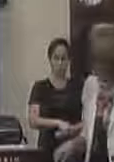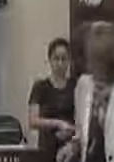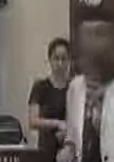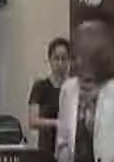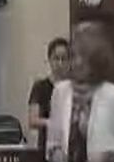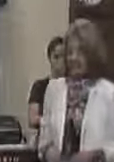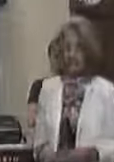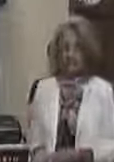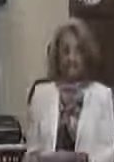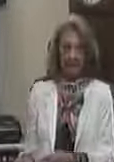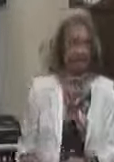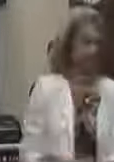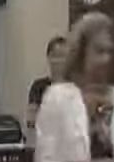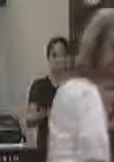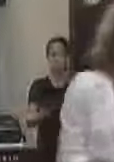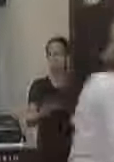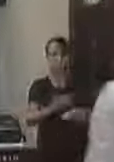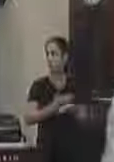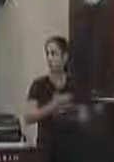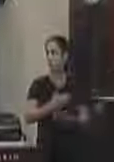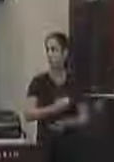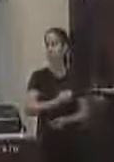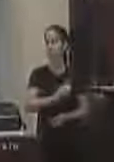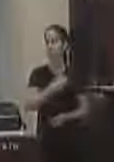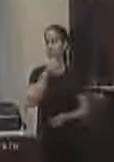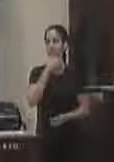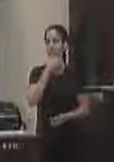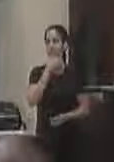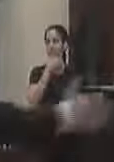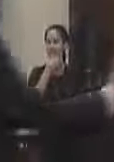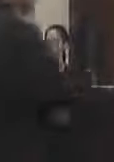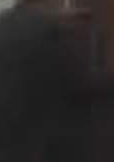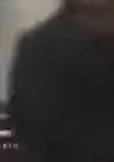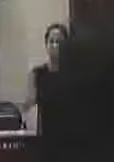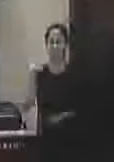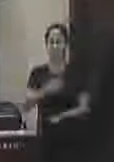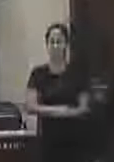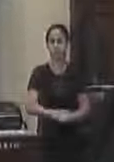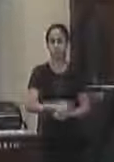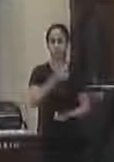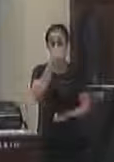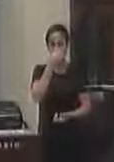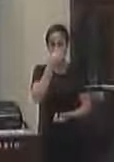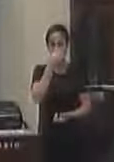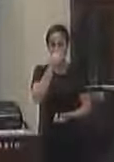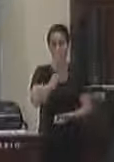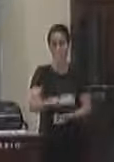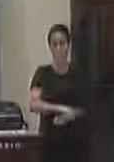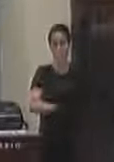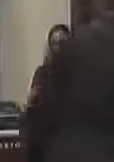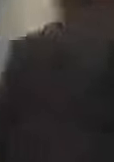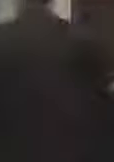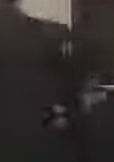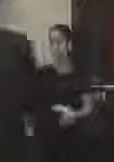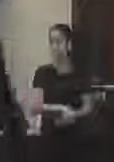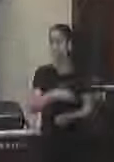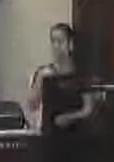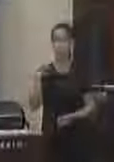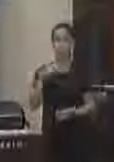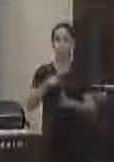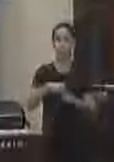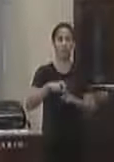Vamos agora à presença dos senhores vereadores. Vereador